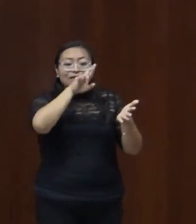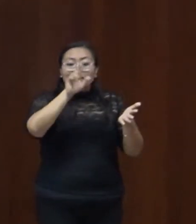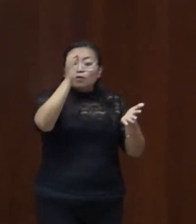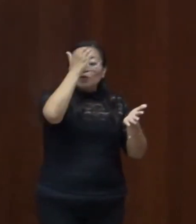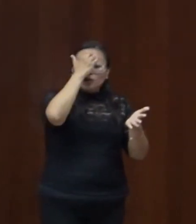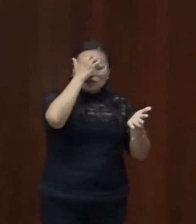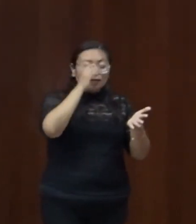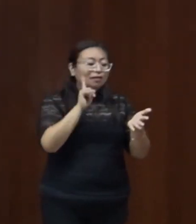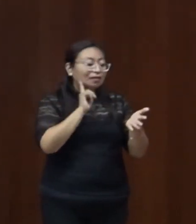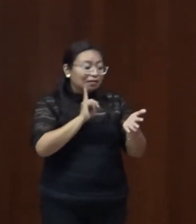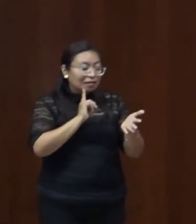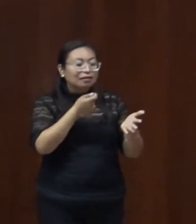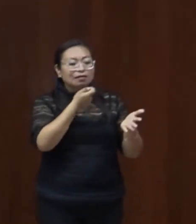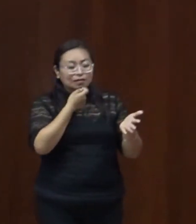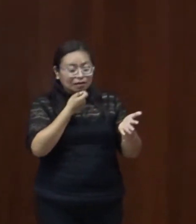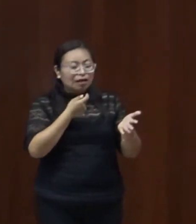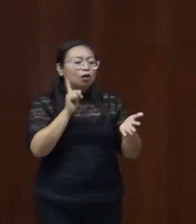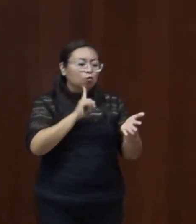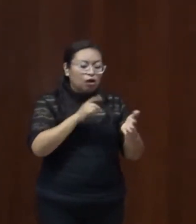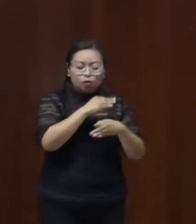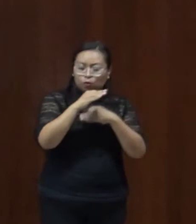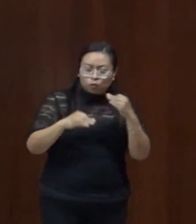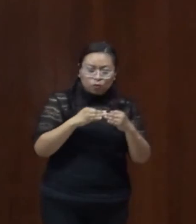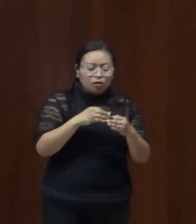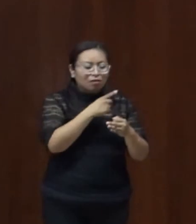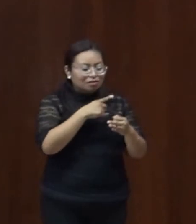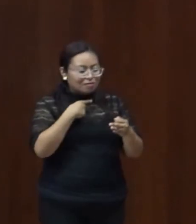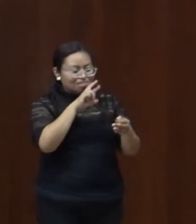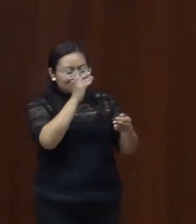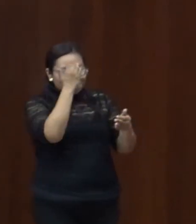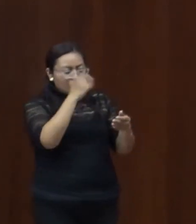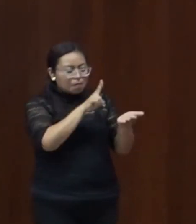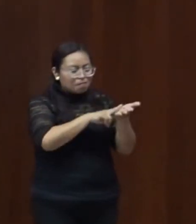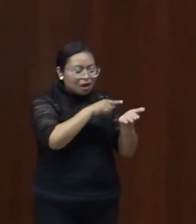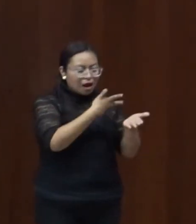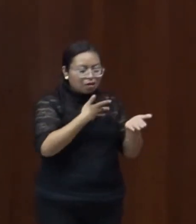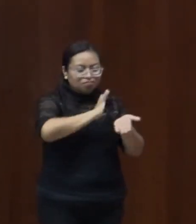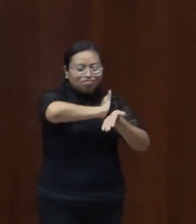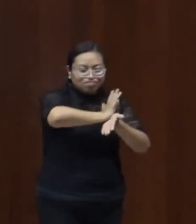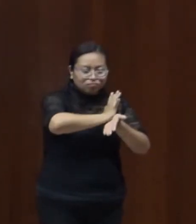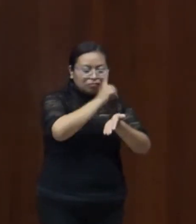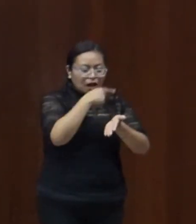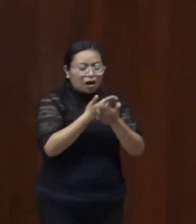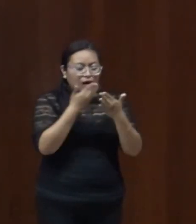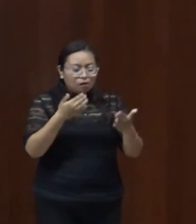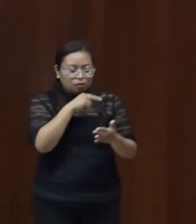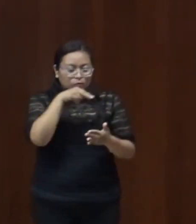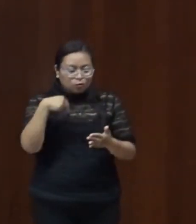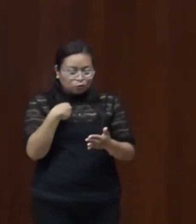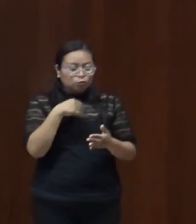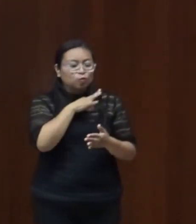están sujetas a múltiples formas de discriminación e invita a adoptar las medidas necesarias